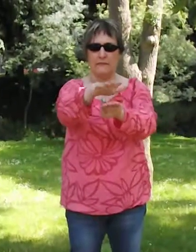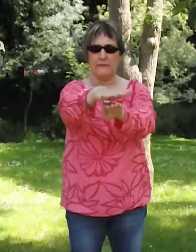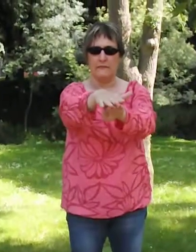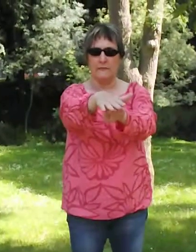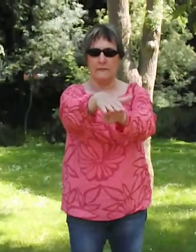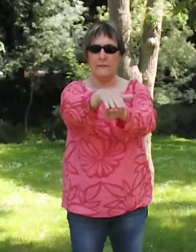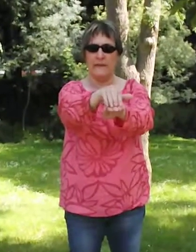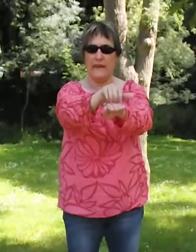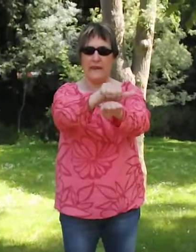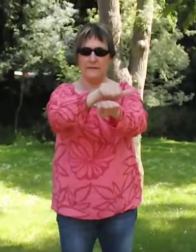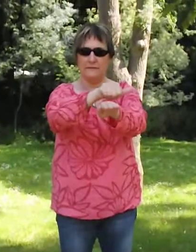pied,